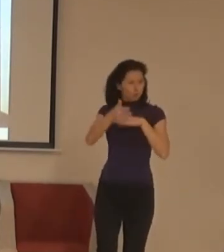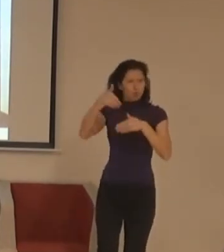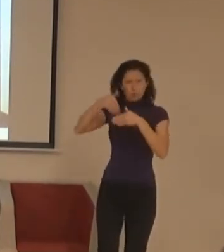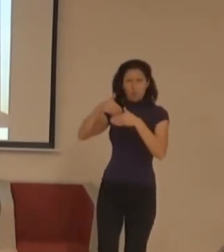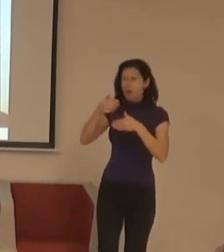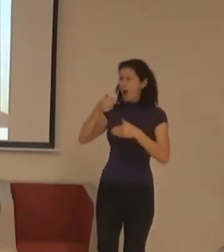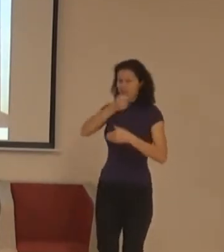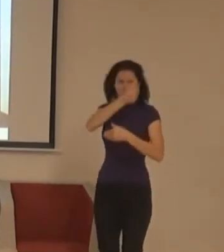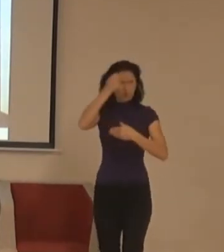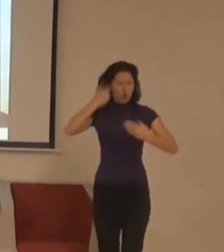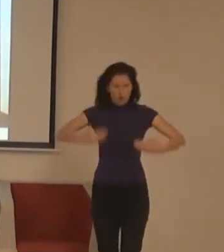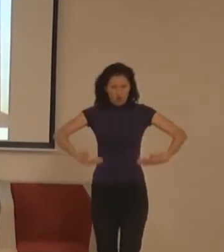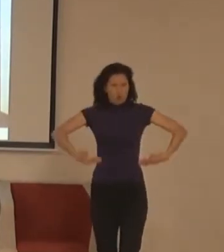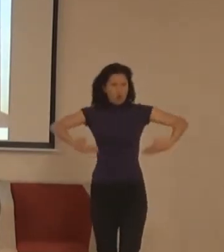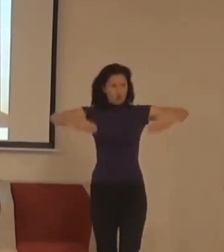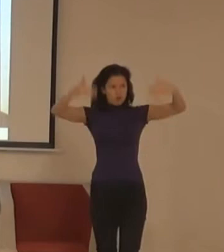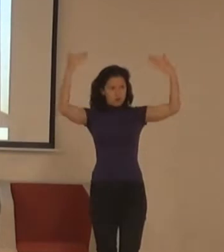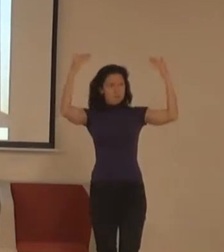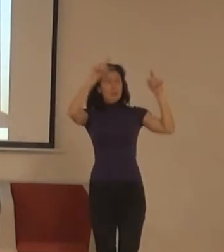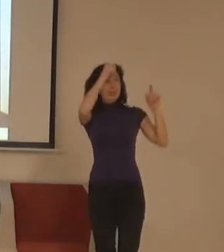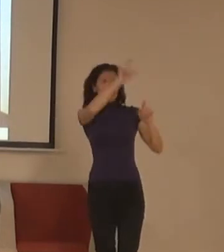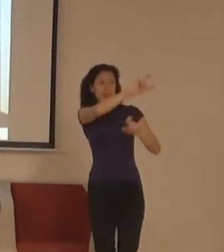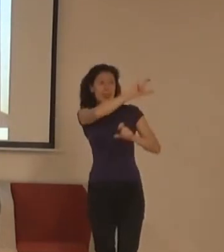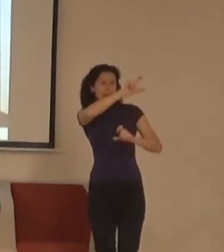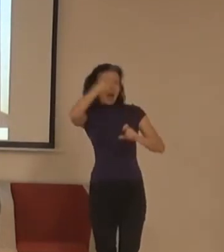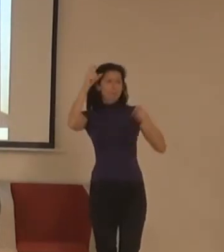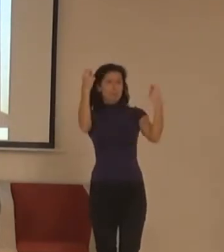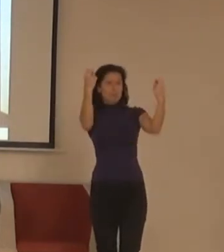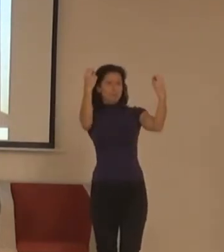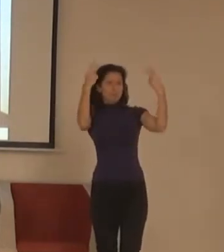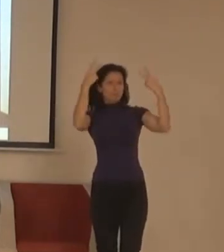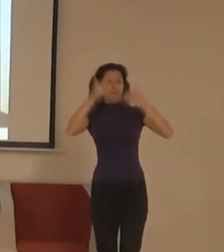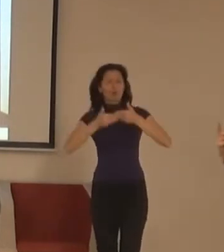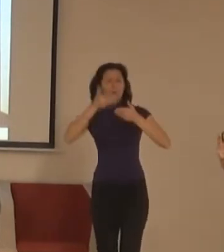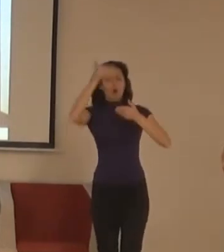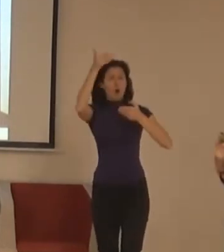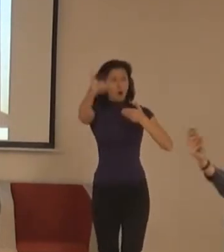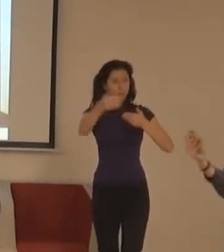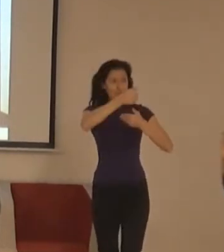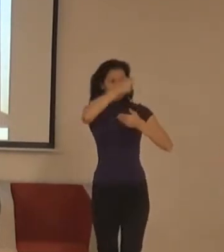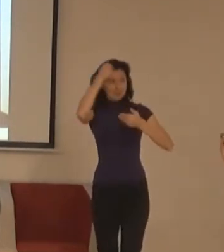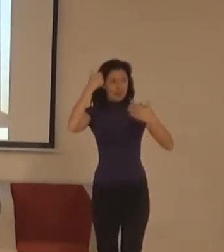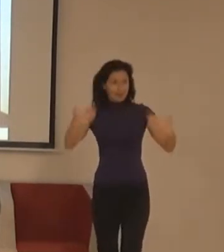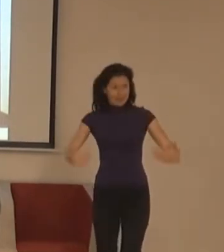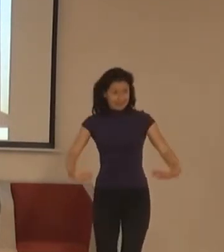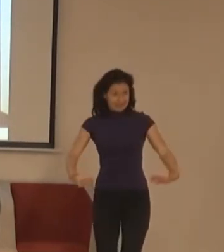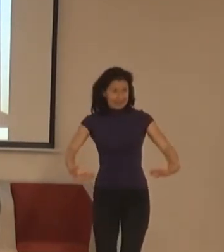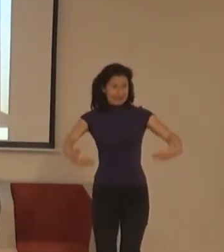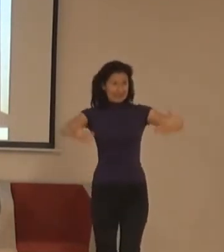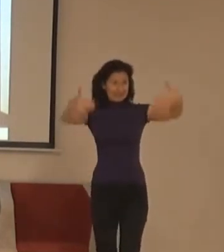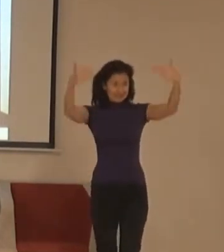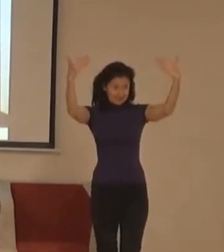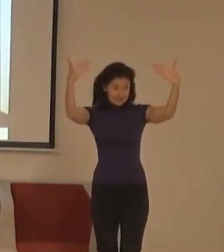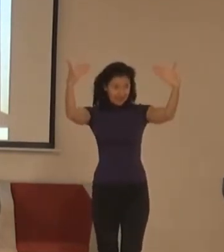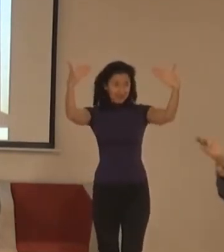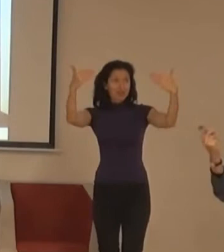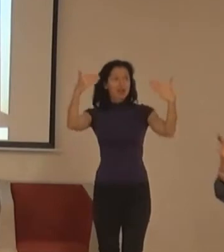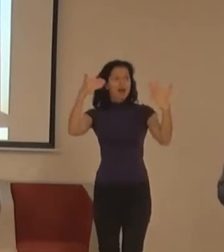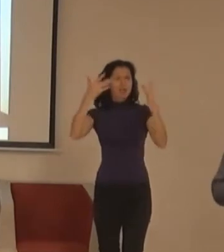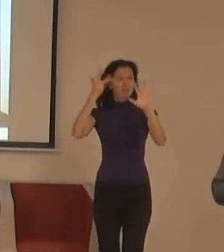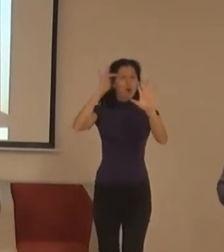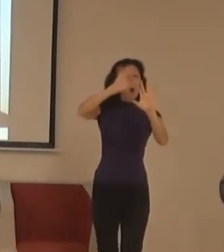skleněná stěna, neonový nápis kemp, zatím další skleněná stěna, chodba, odraz neonového nápisu kemp.